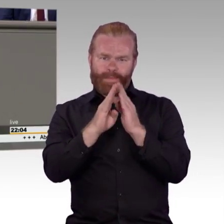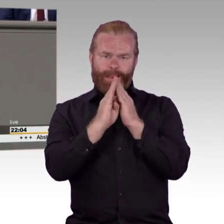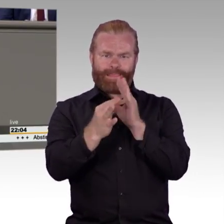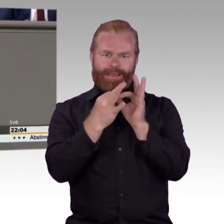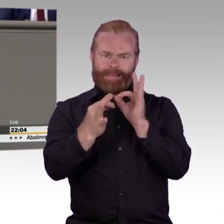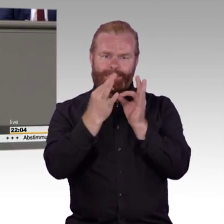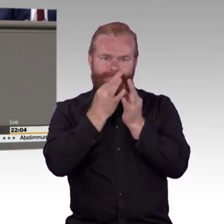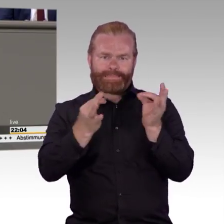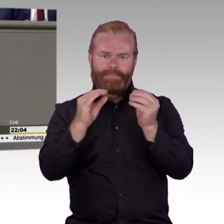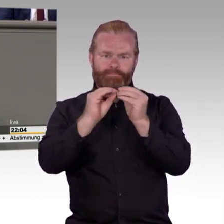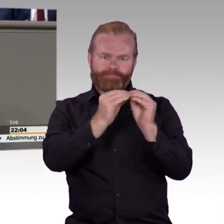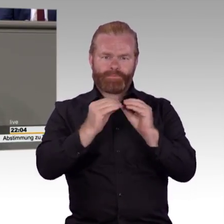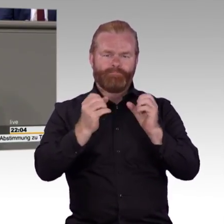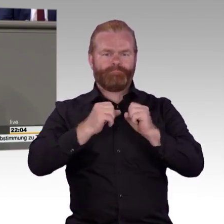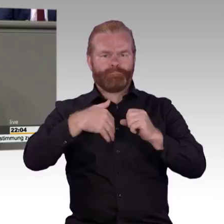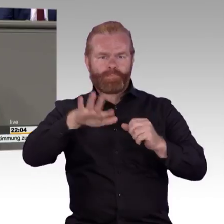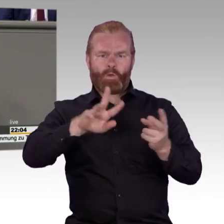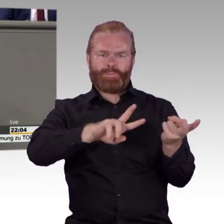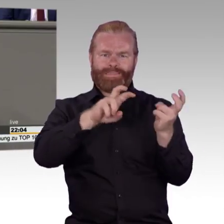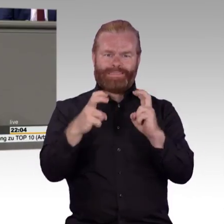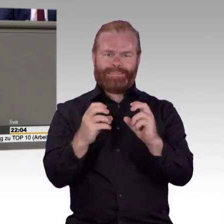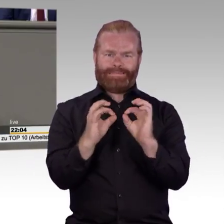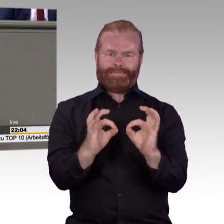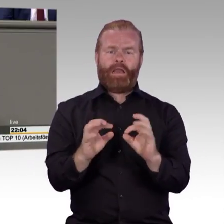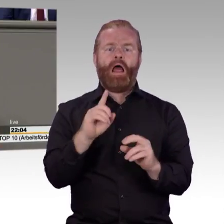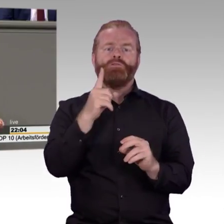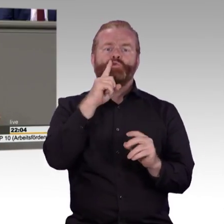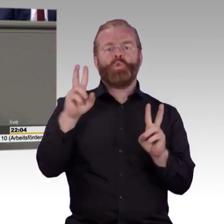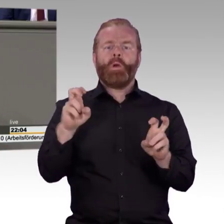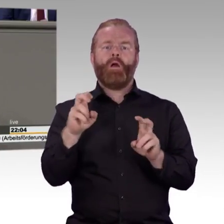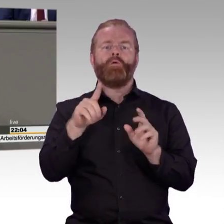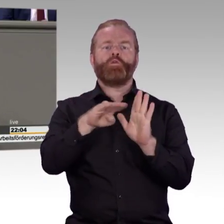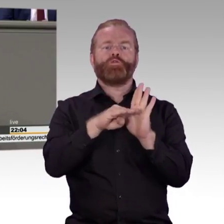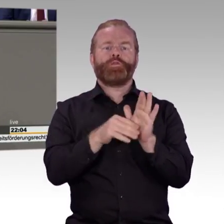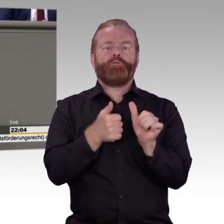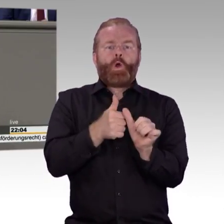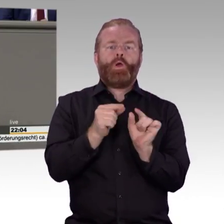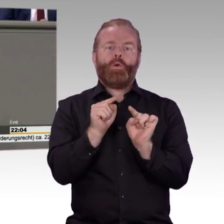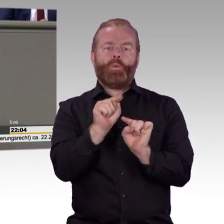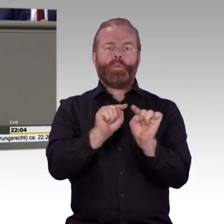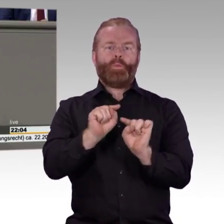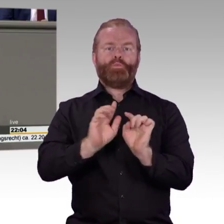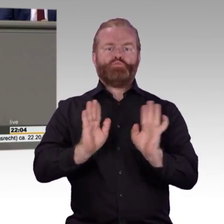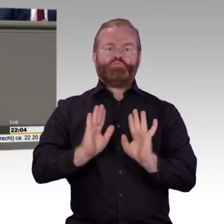Richtlinie an sich zurückbleibt. Und das geht natürlich überhaupt nicht, ja? Das ist dann richtig peinlich. Die umfangreichen